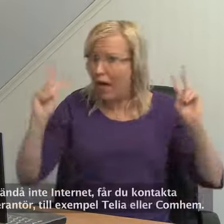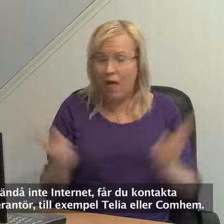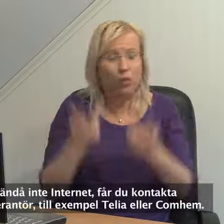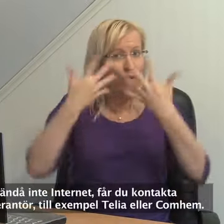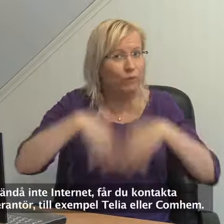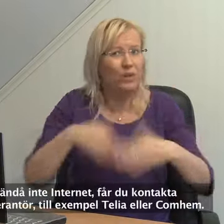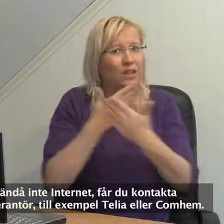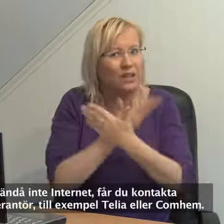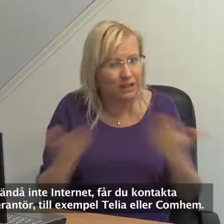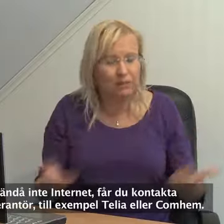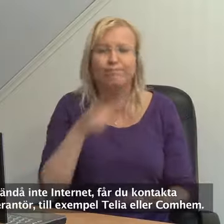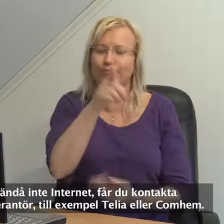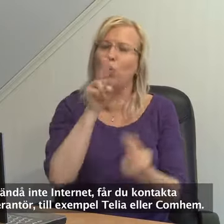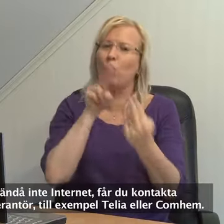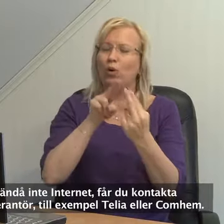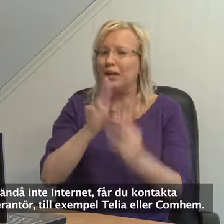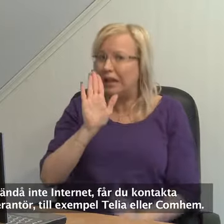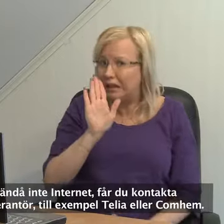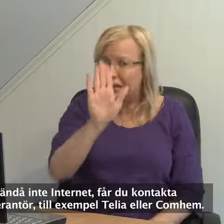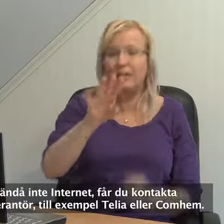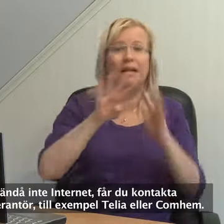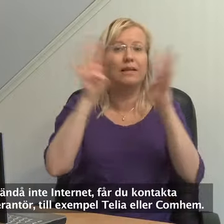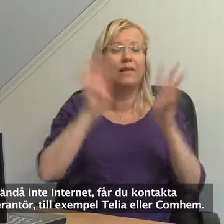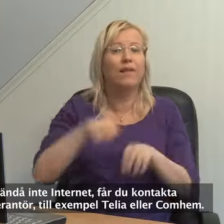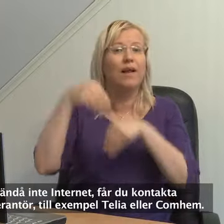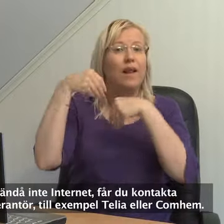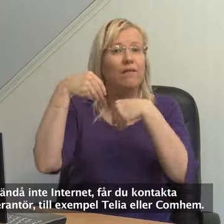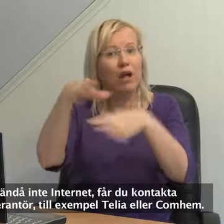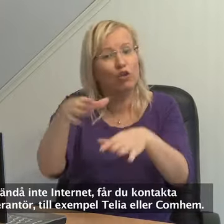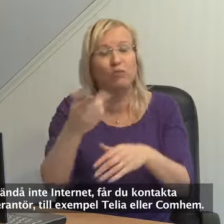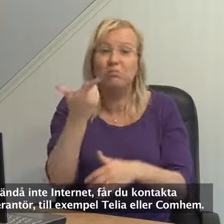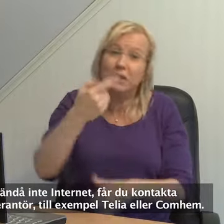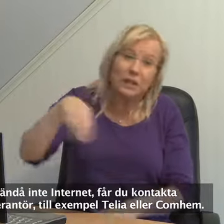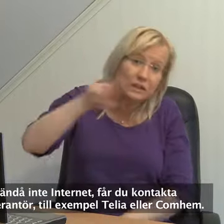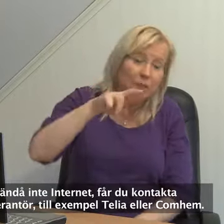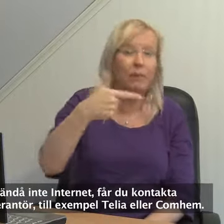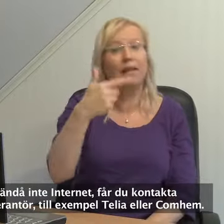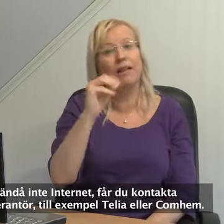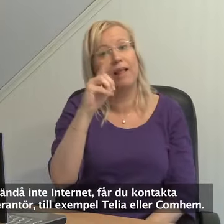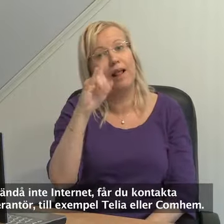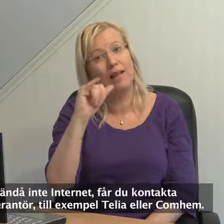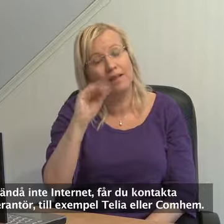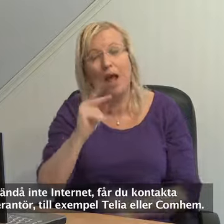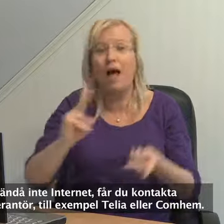Fungerar ändå inte internet så får du ta kontakt med din internetleverantör. Till exempel Telia eller Komhem.